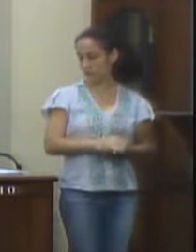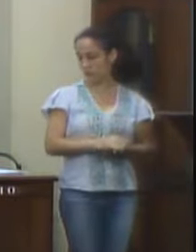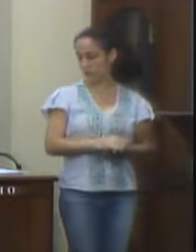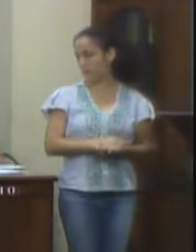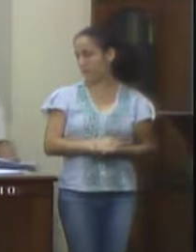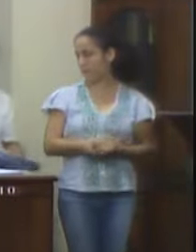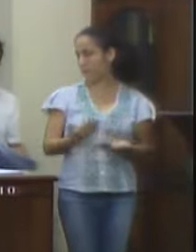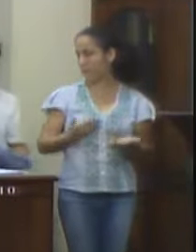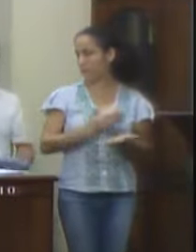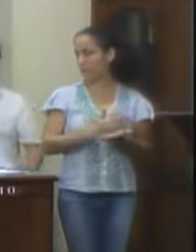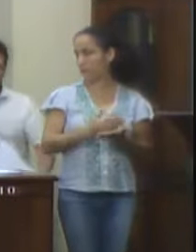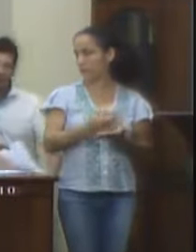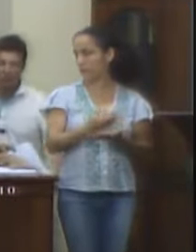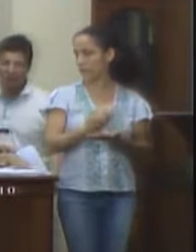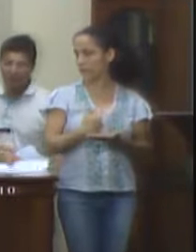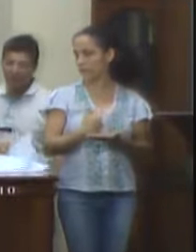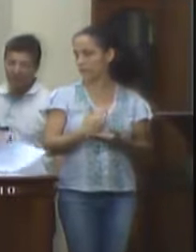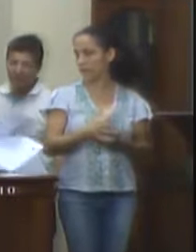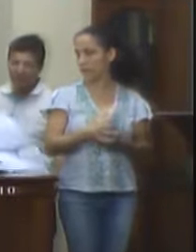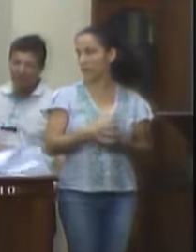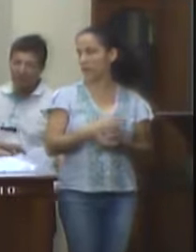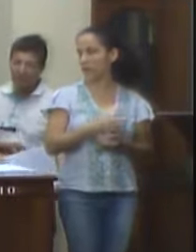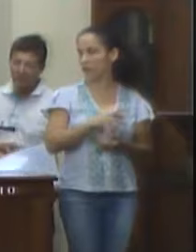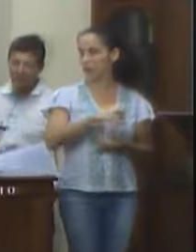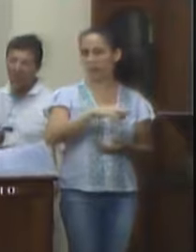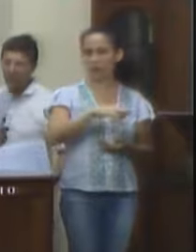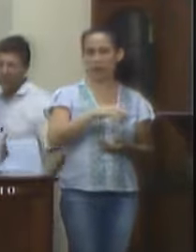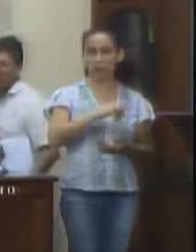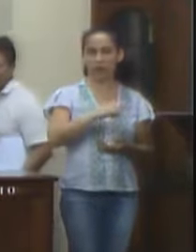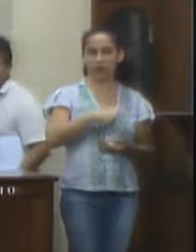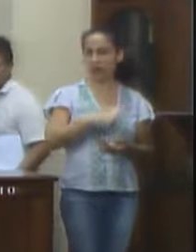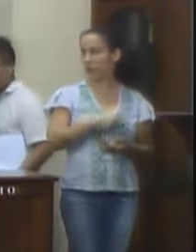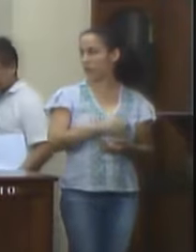Passamos agora a resposta aos requerimentos e indicações.